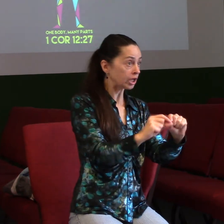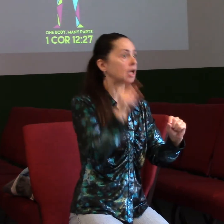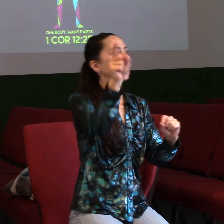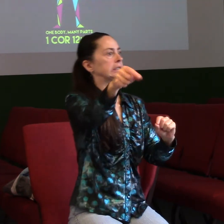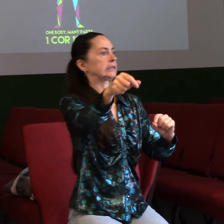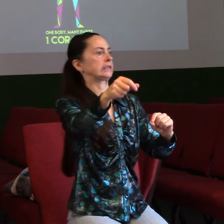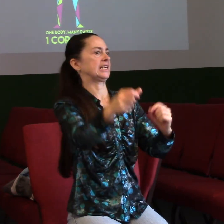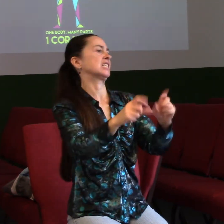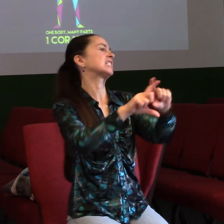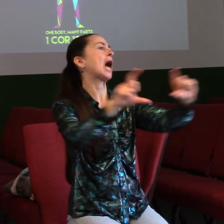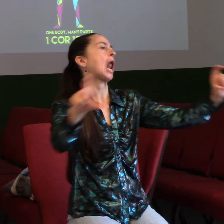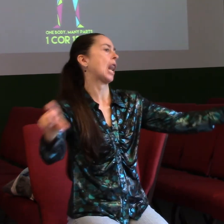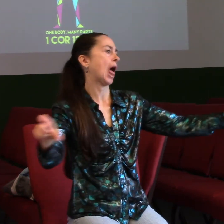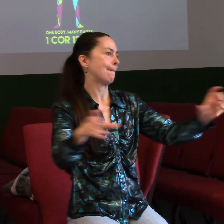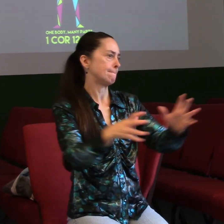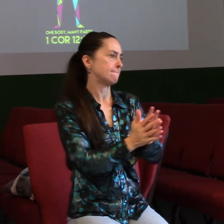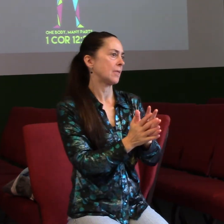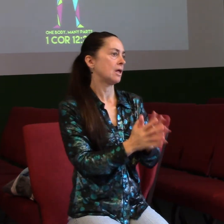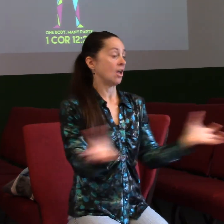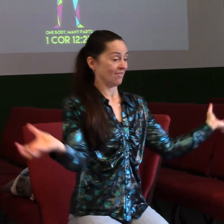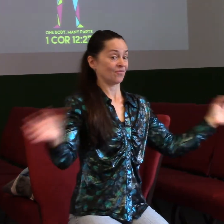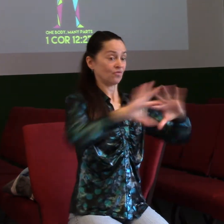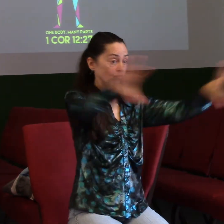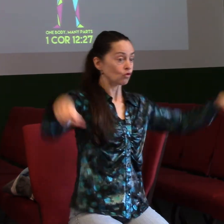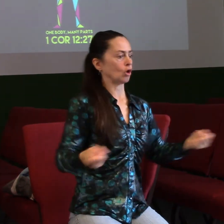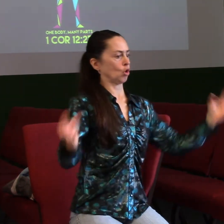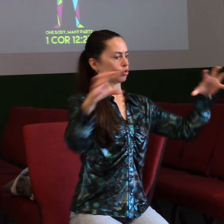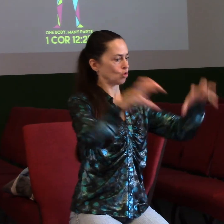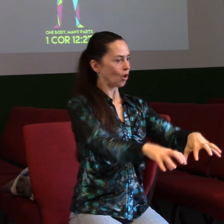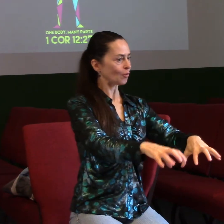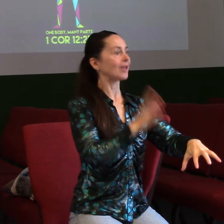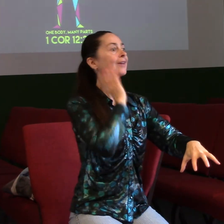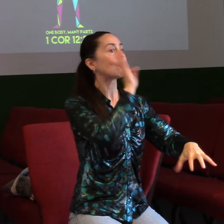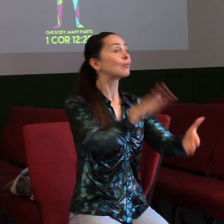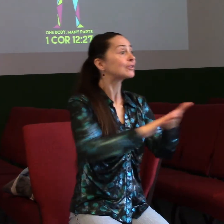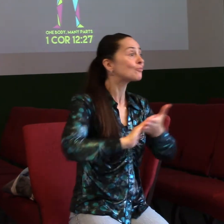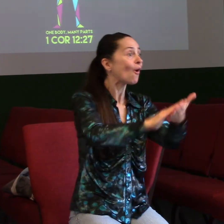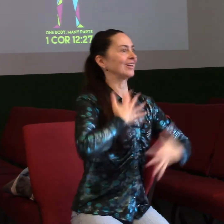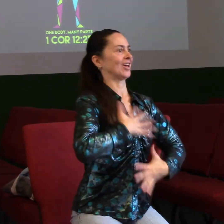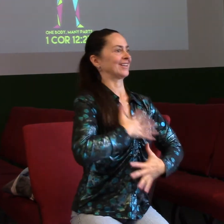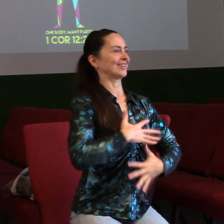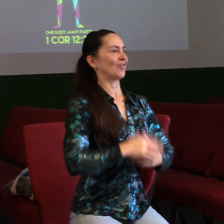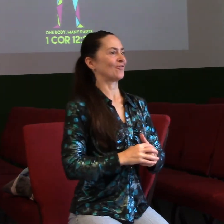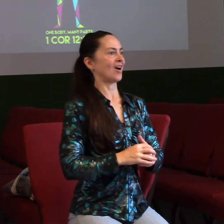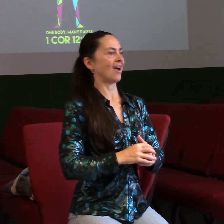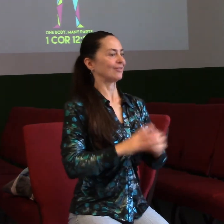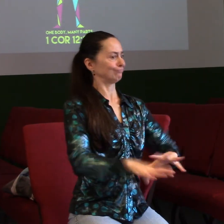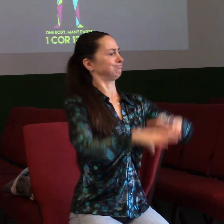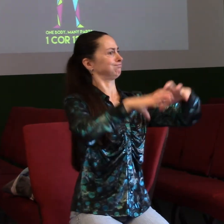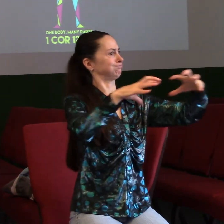a pojďme se z toho radovat společně. A najednou stane takový malý zázrak, že je to rozmnožené, že je toho najednou mnohem víc, než